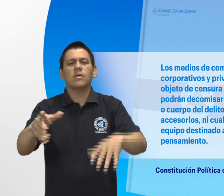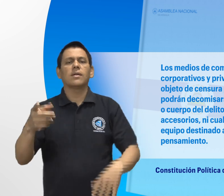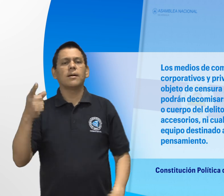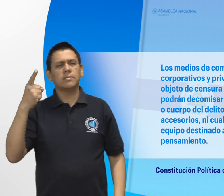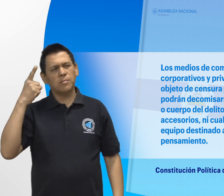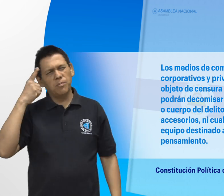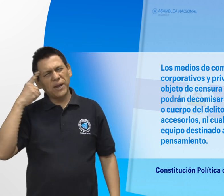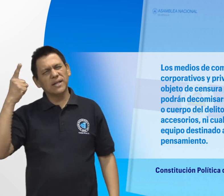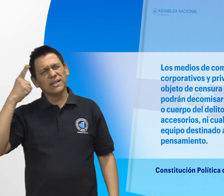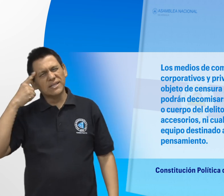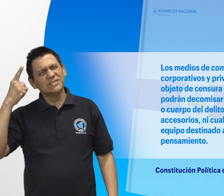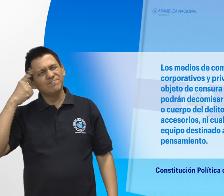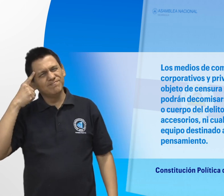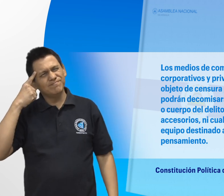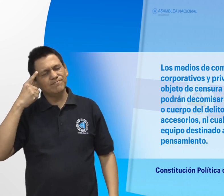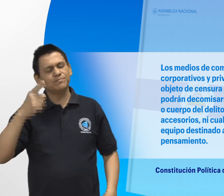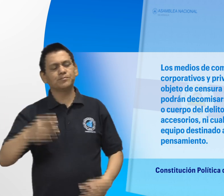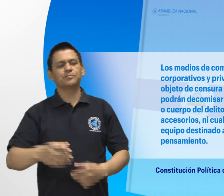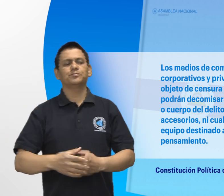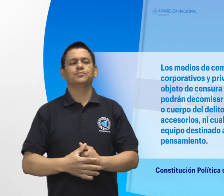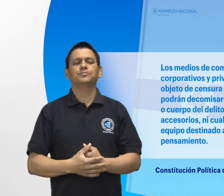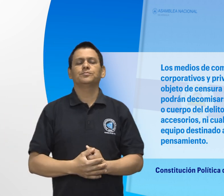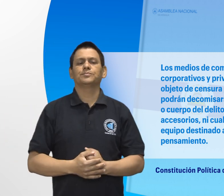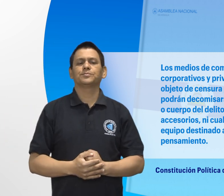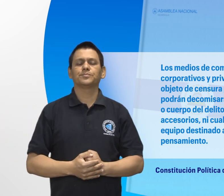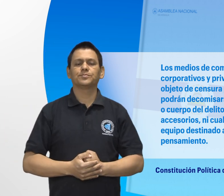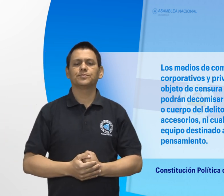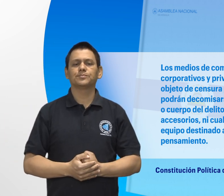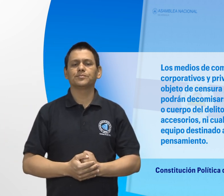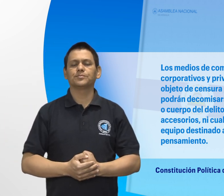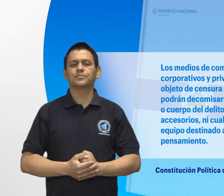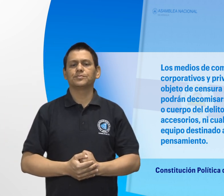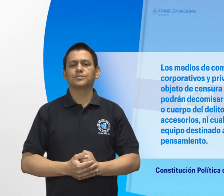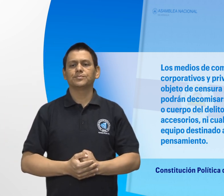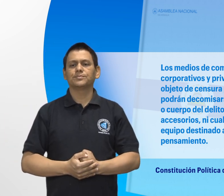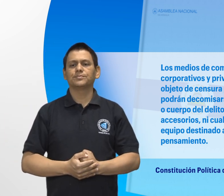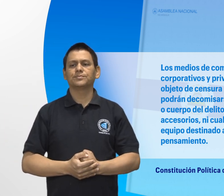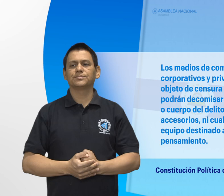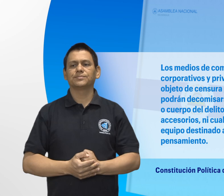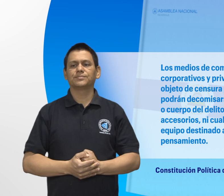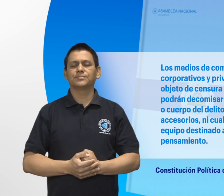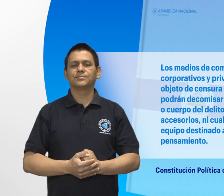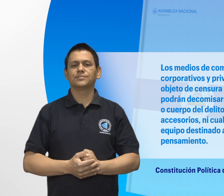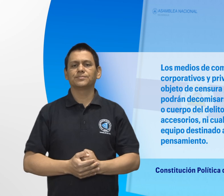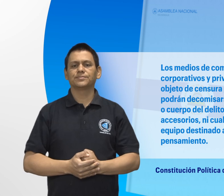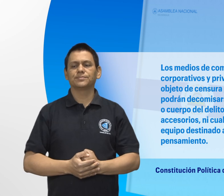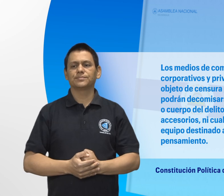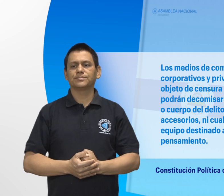accesorios Ni cualquier otro medio o equipo destinado a la difusión del pensamiento